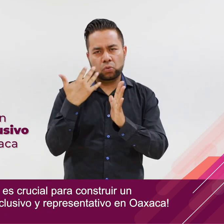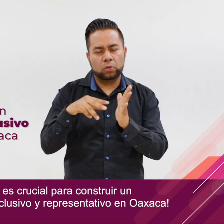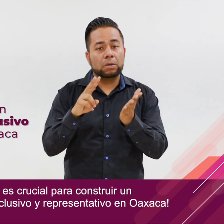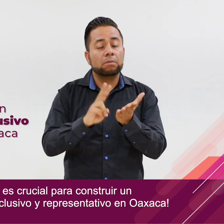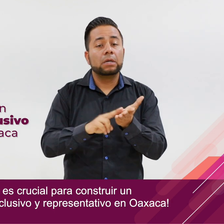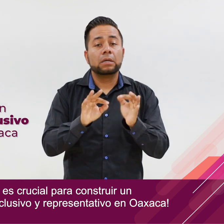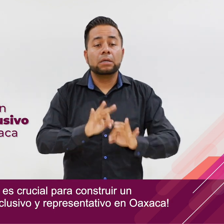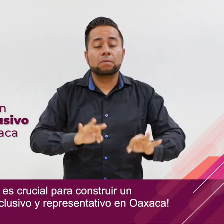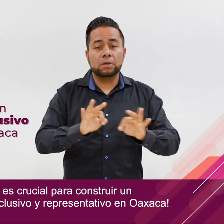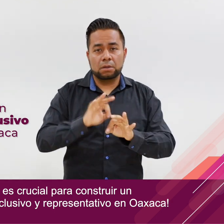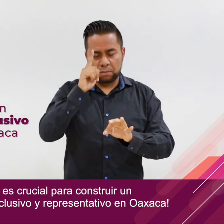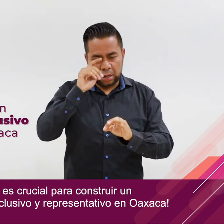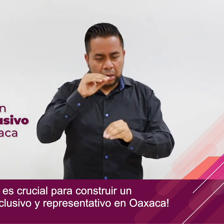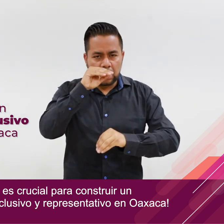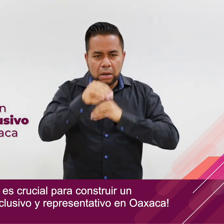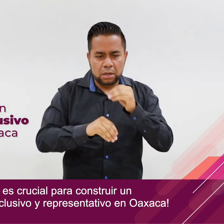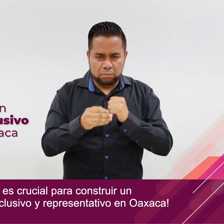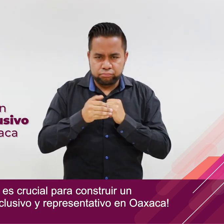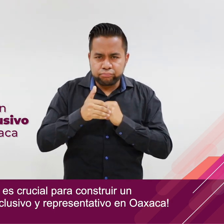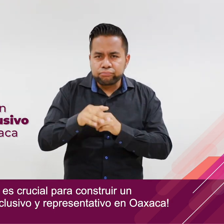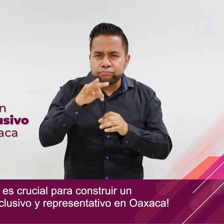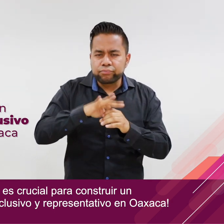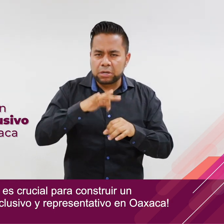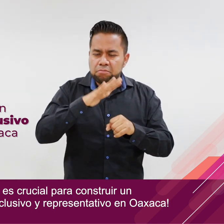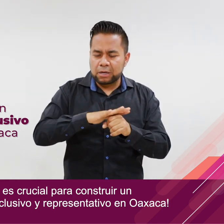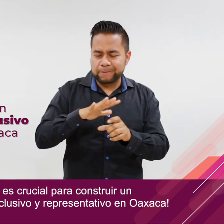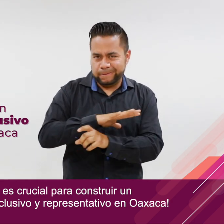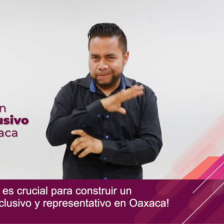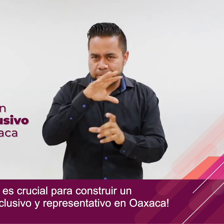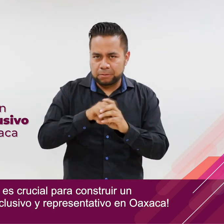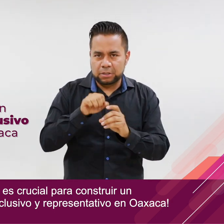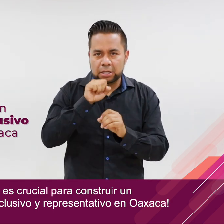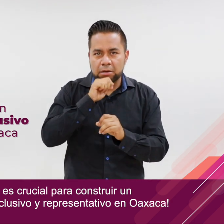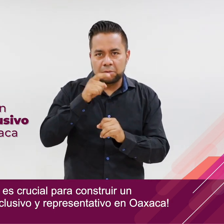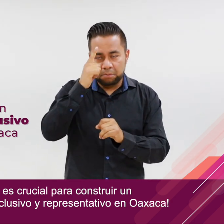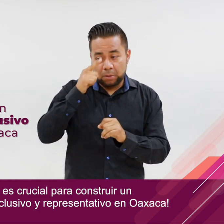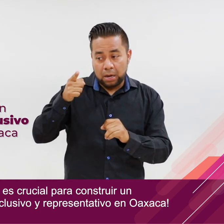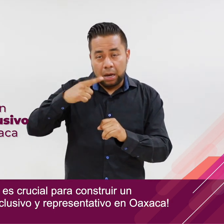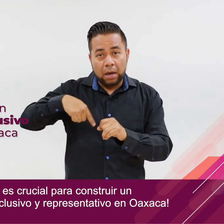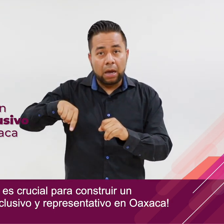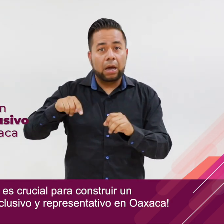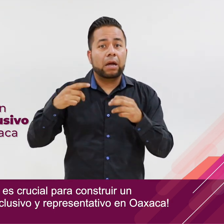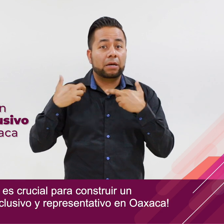para construir un proceso electoral más inclusivo y representativo en Oaxaca.